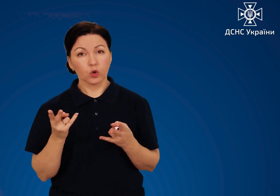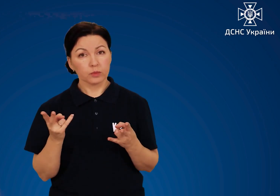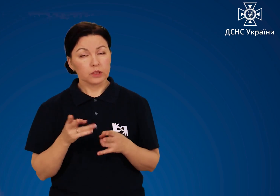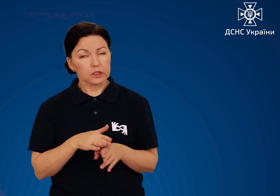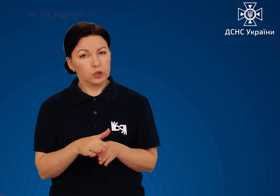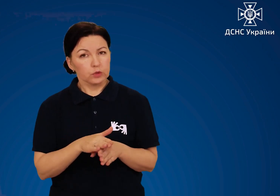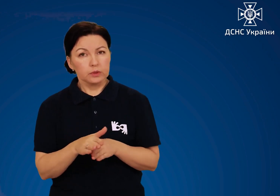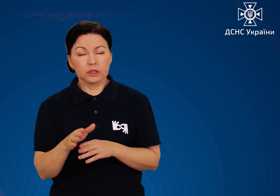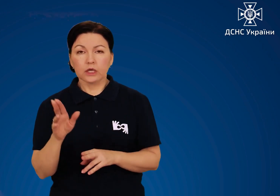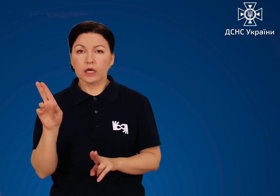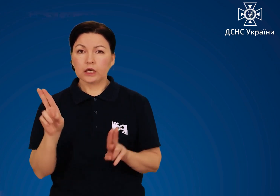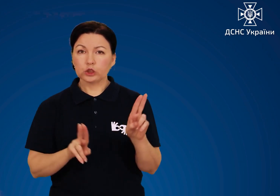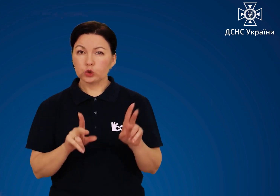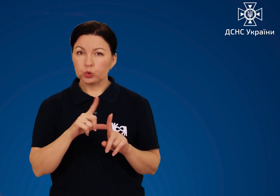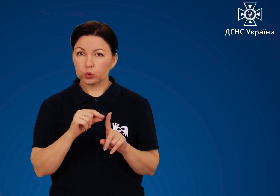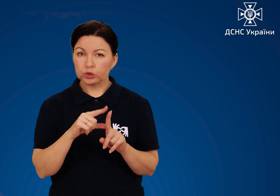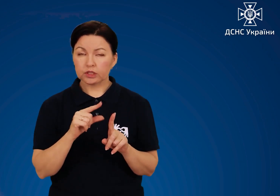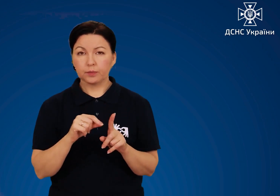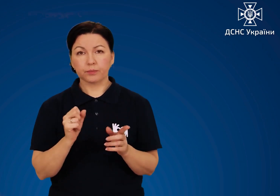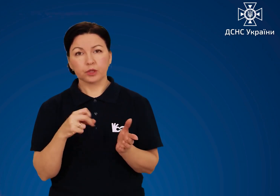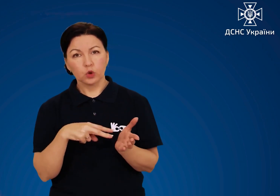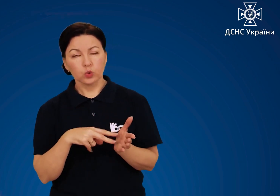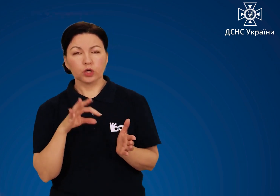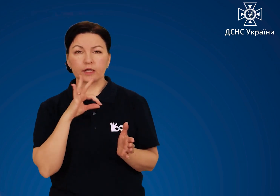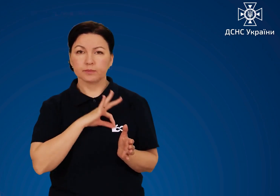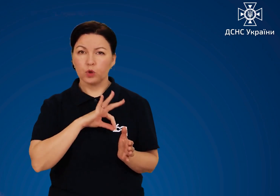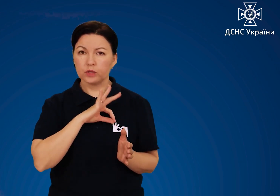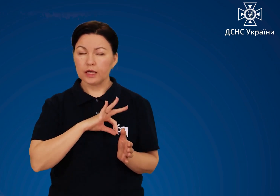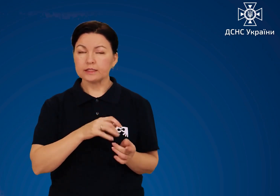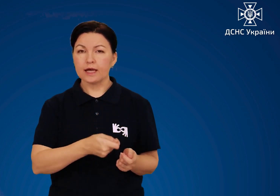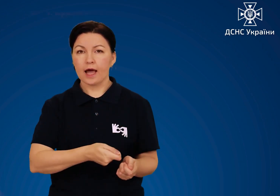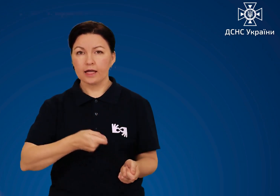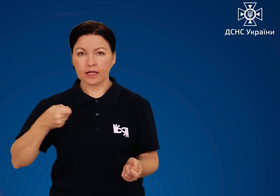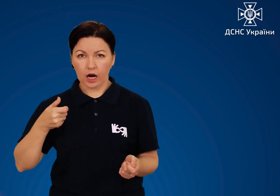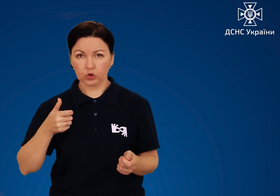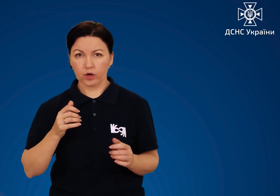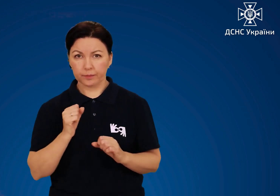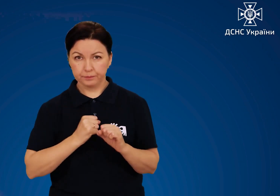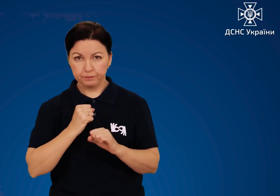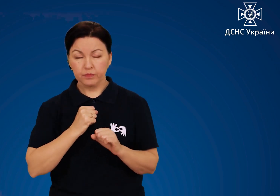дотримуватися інструкції з підключення та експлуатації генератора.